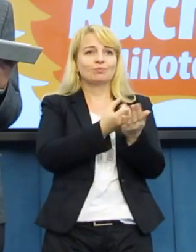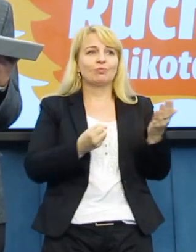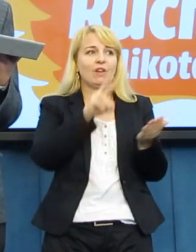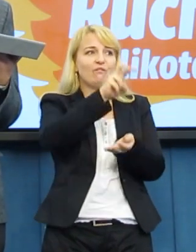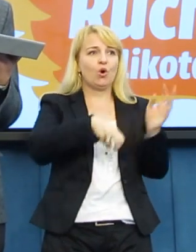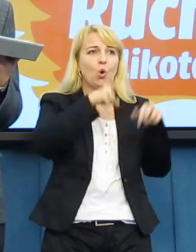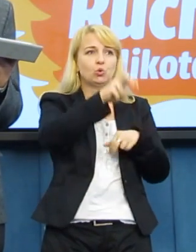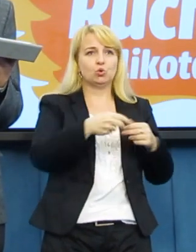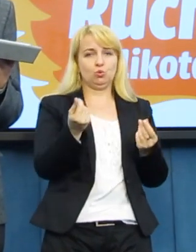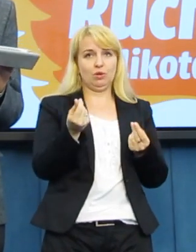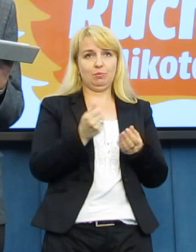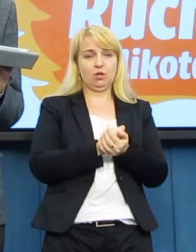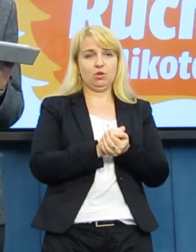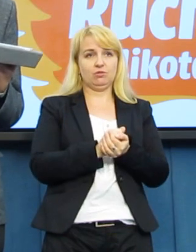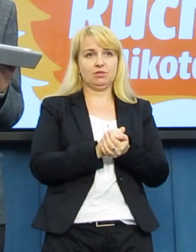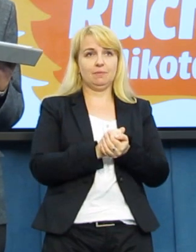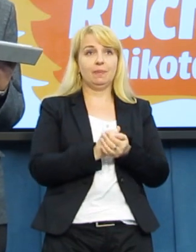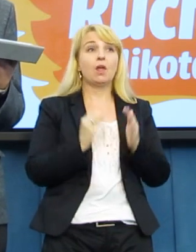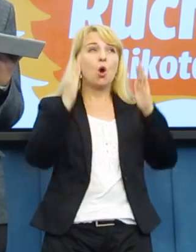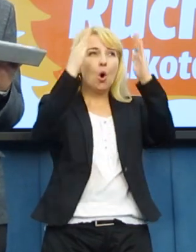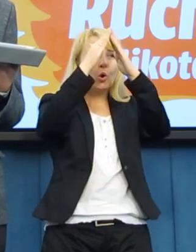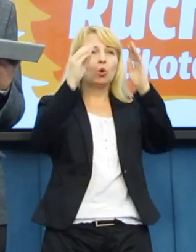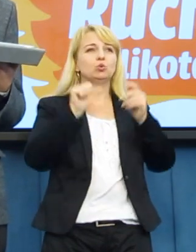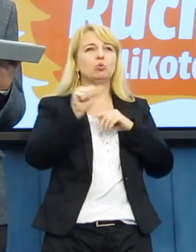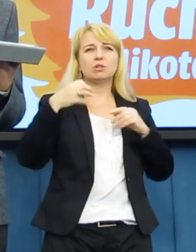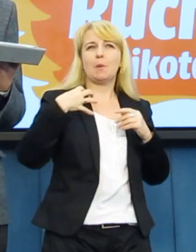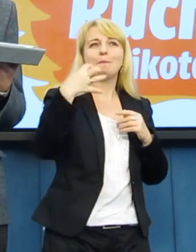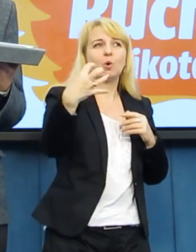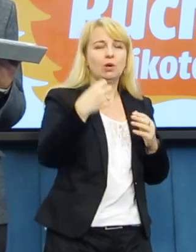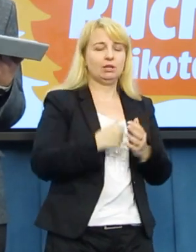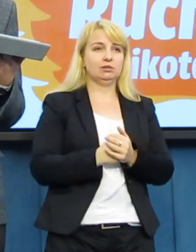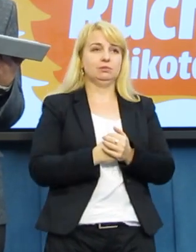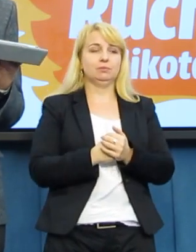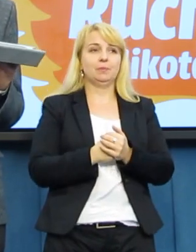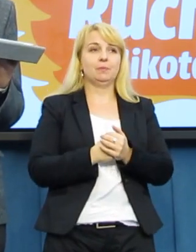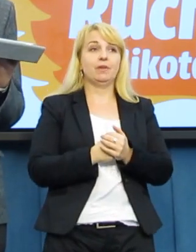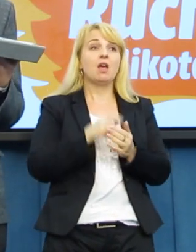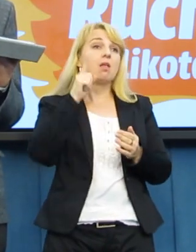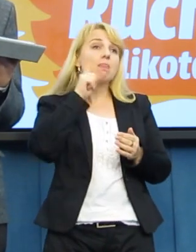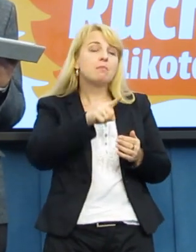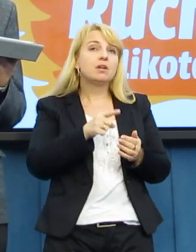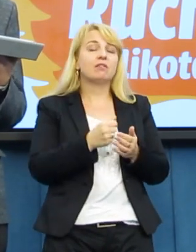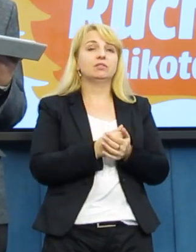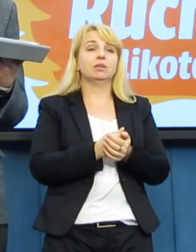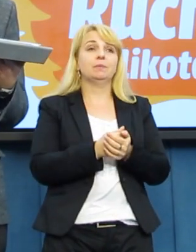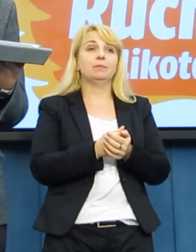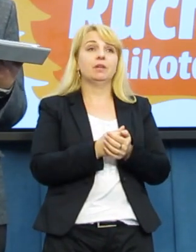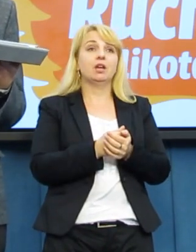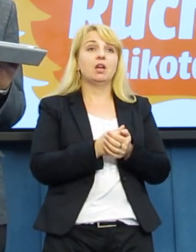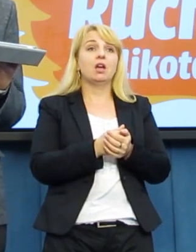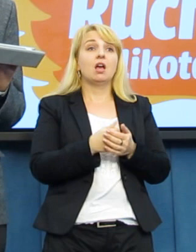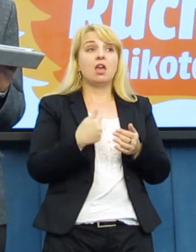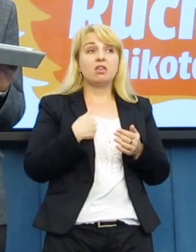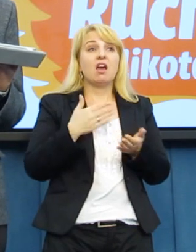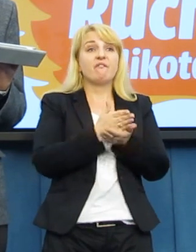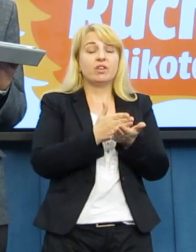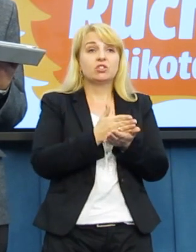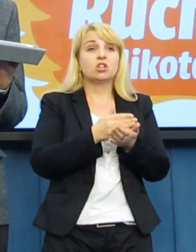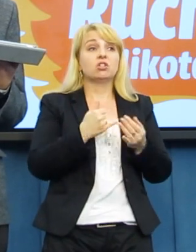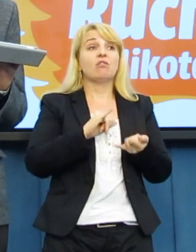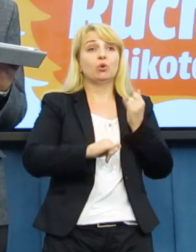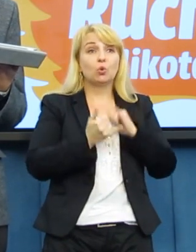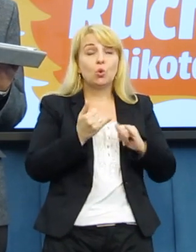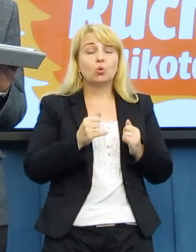Przypominam instytucji obrzydliwie bogatej. Obrzydliwie bogatej. I naprawdę, wydaje mi się, że w Toruniu